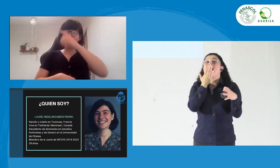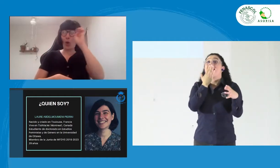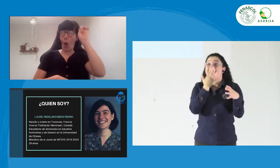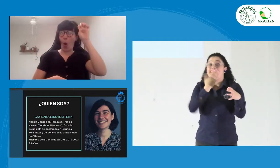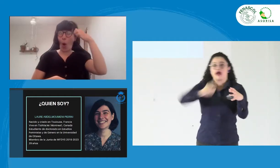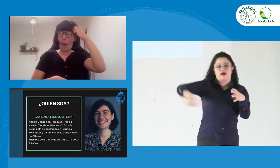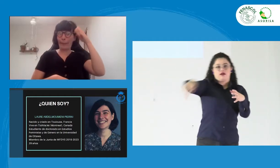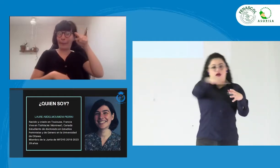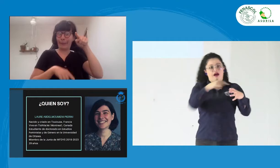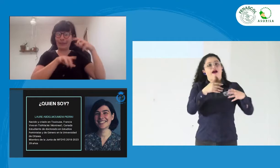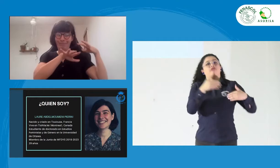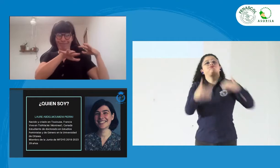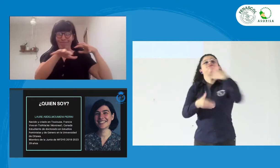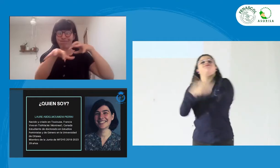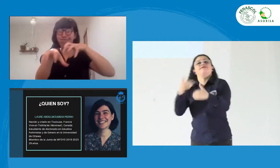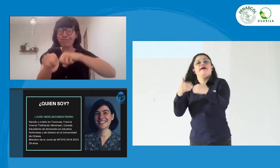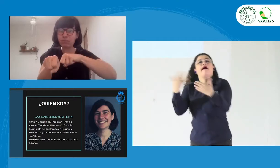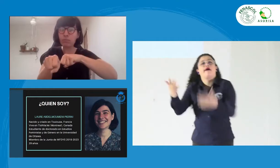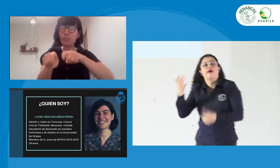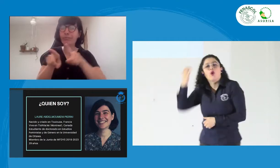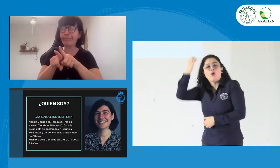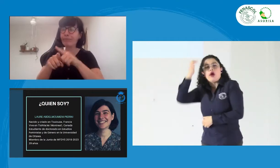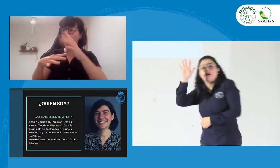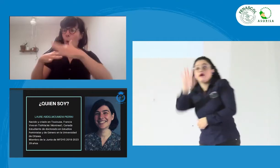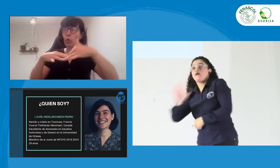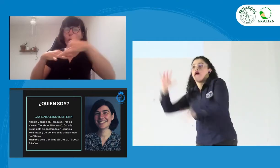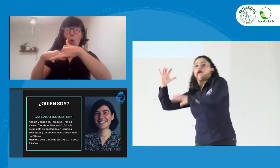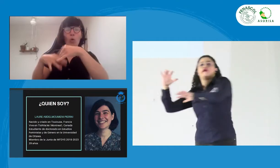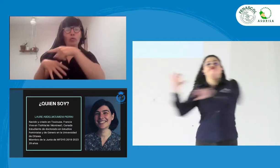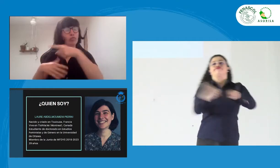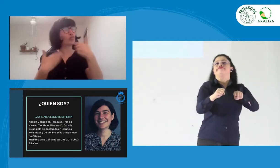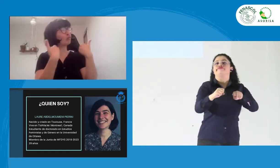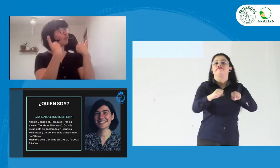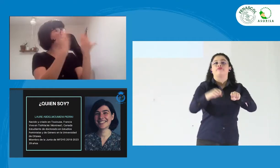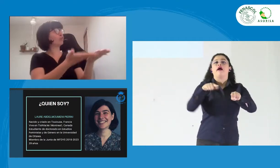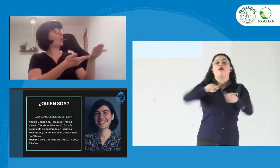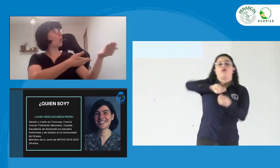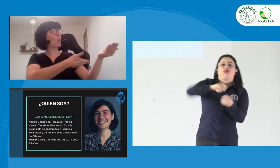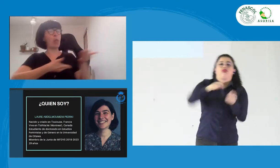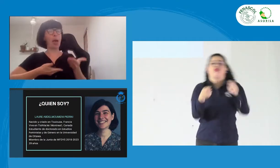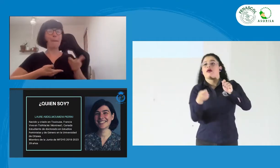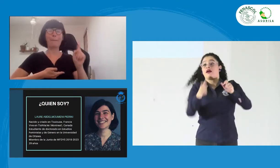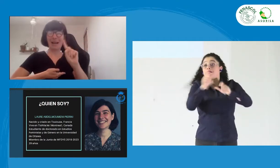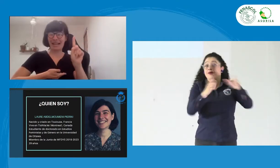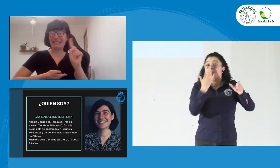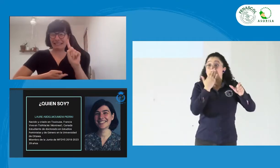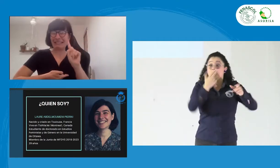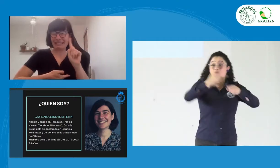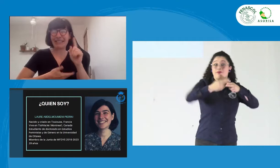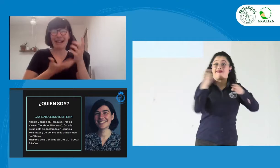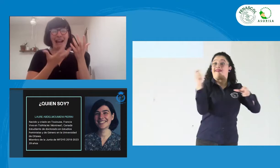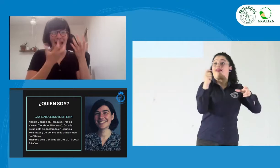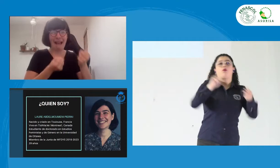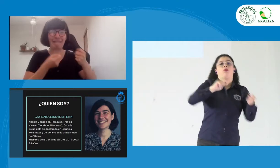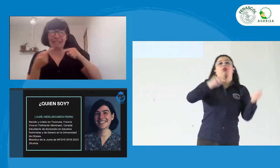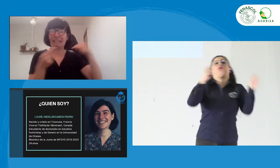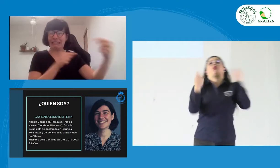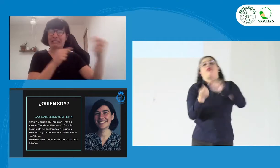Ese es el nombre de la comunidad nativa aborigen que estaba de este lugar. Entonces, cuando llegaron los conquistadores,